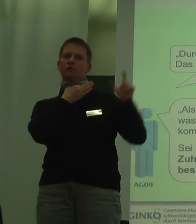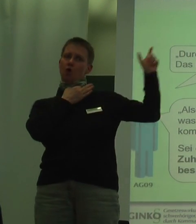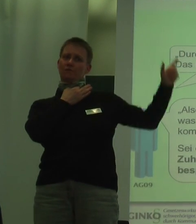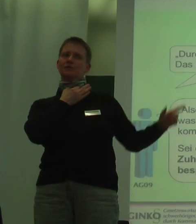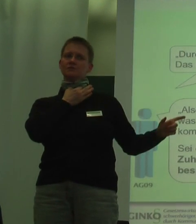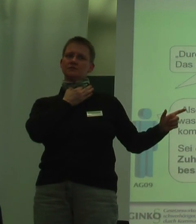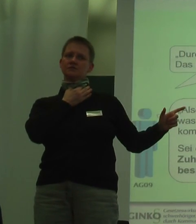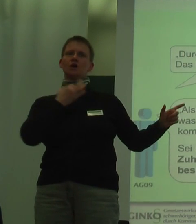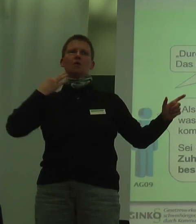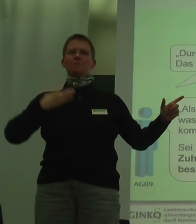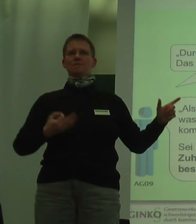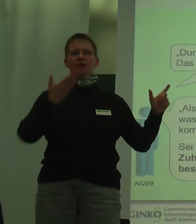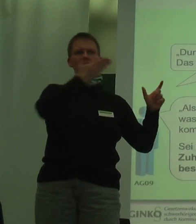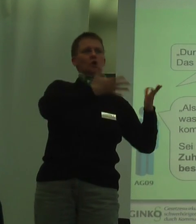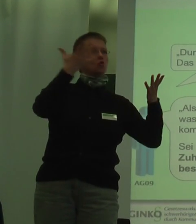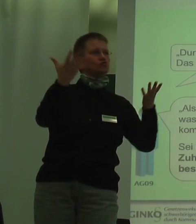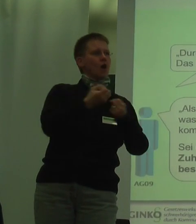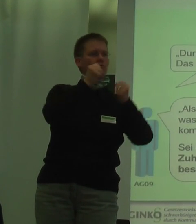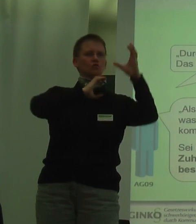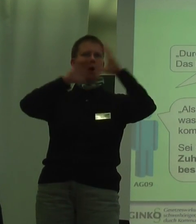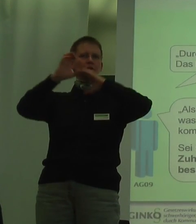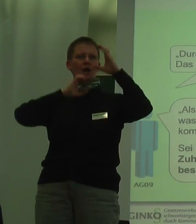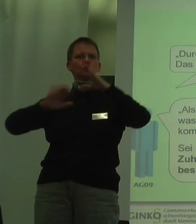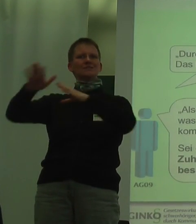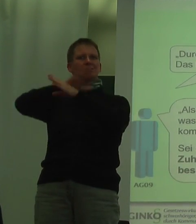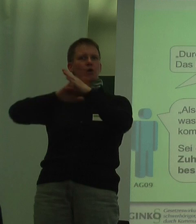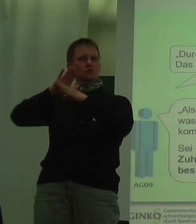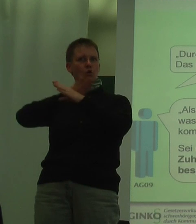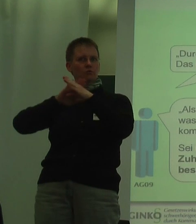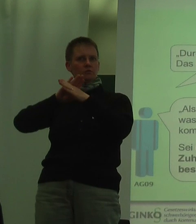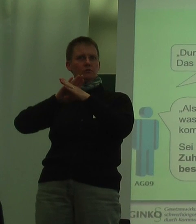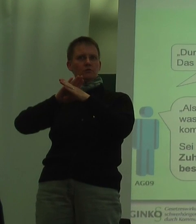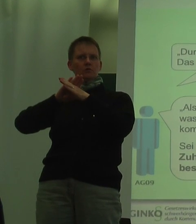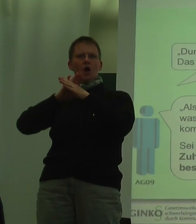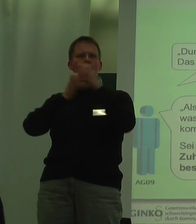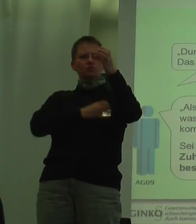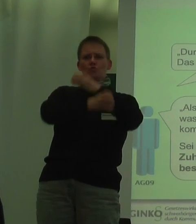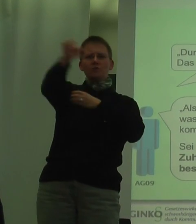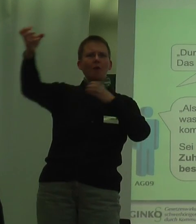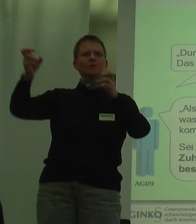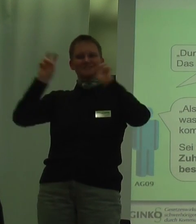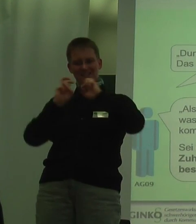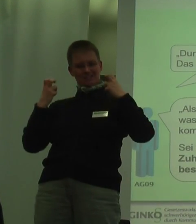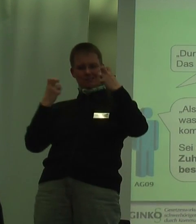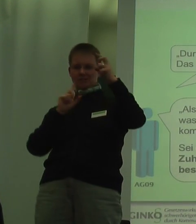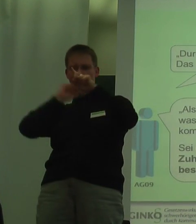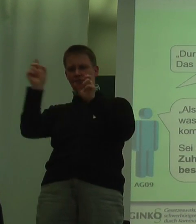auch befriedigt wird, durch Schaffung einer kommunikativen Situation. Sei es Umgruppierung unserer Sitzgelegenheiten oder zum Hilfenahme